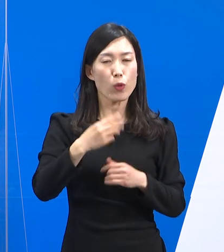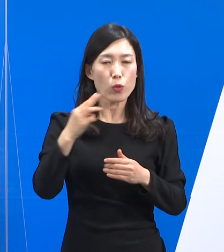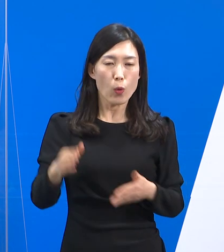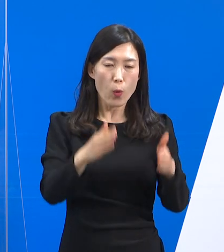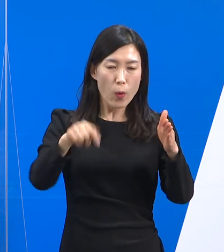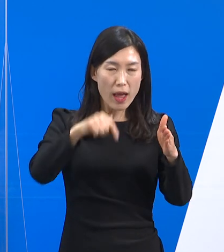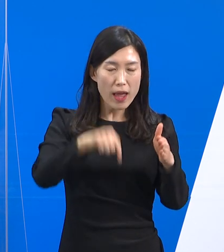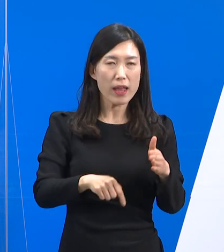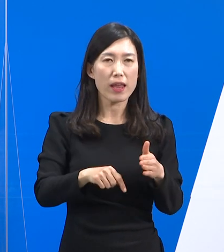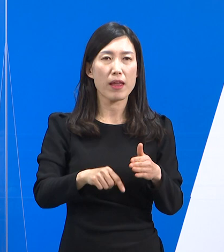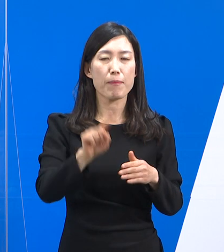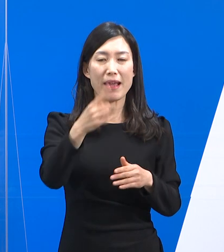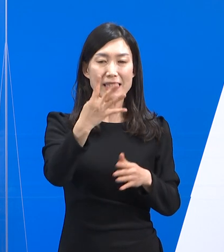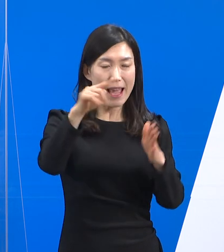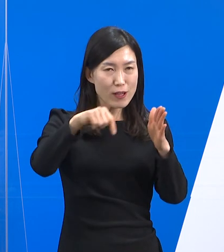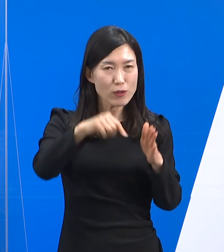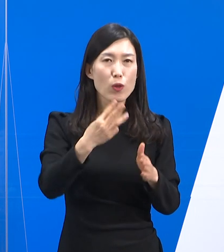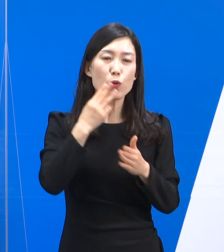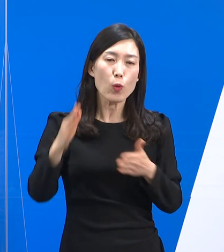8개소입니다.